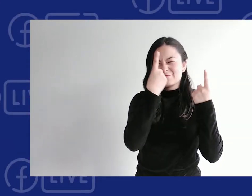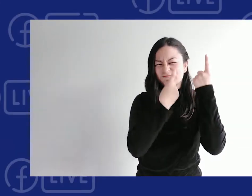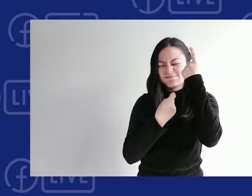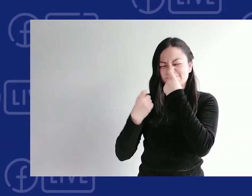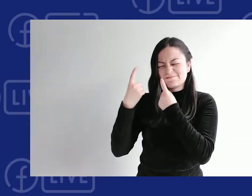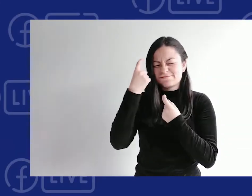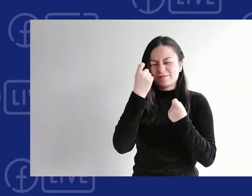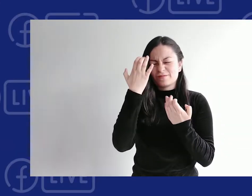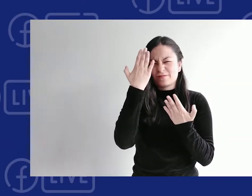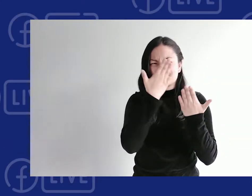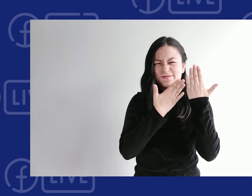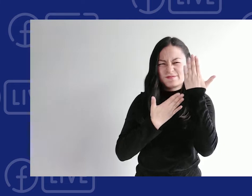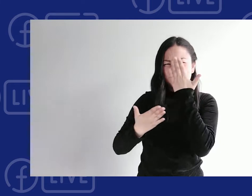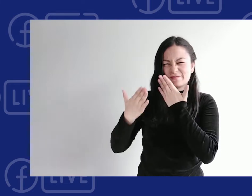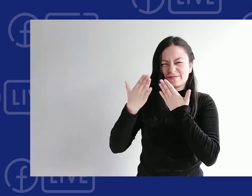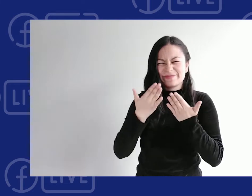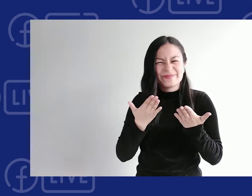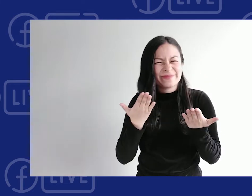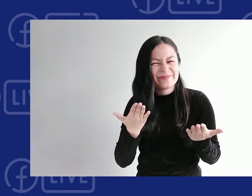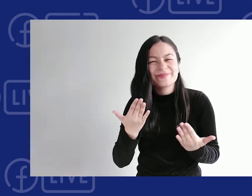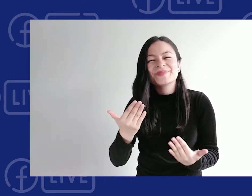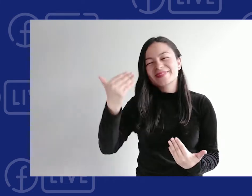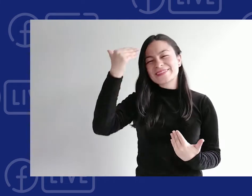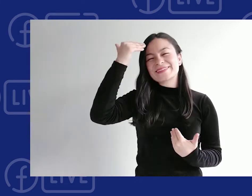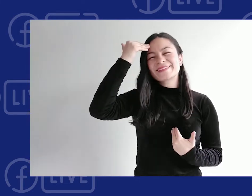Reflexión y análisis para una toma de conciencia